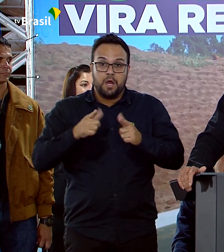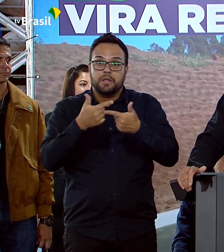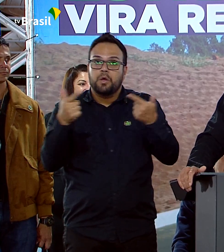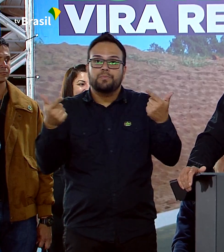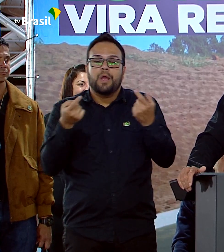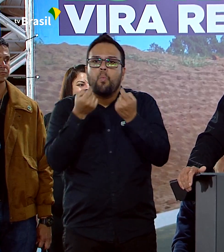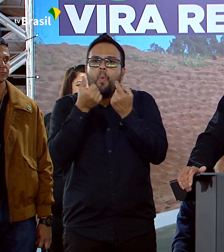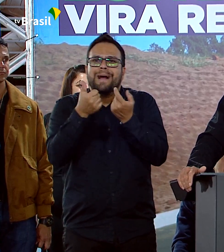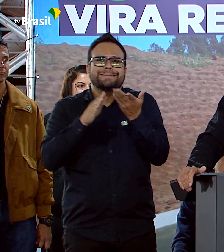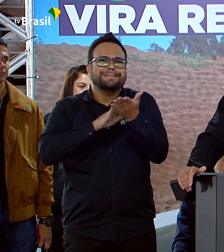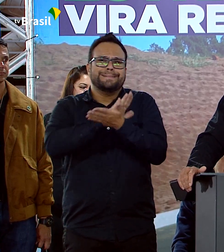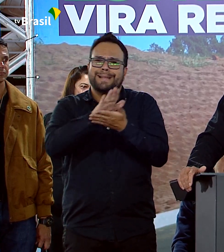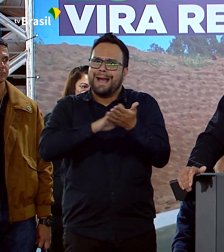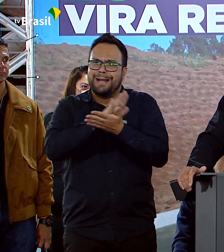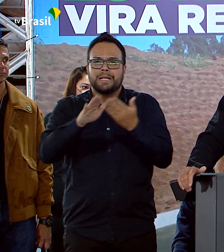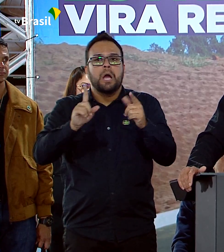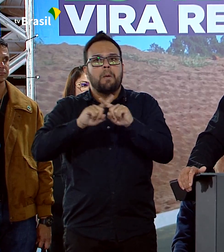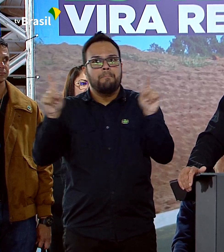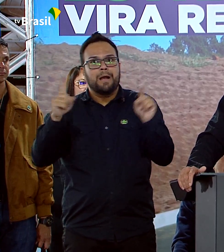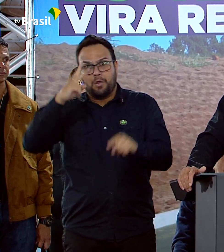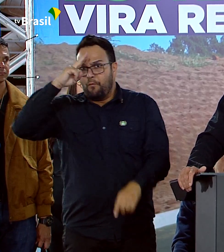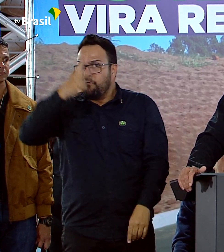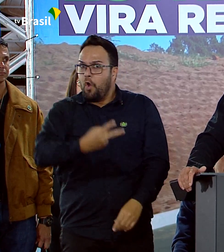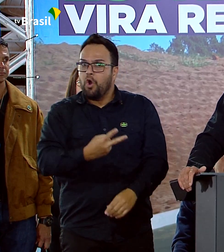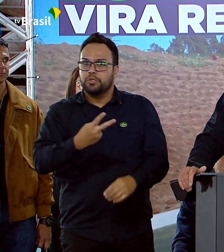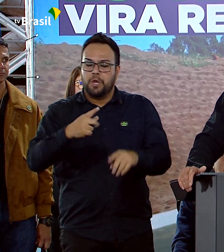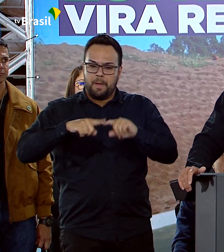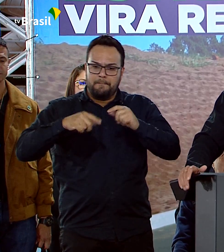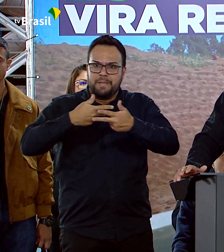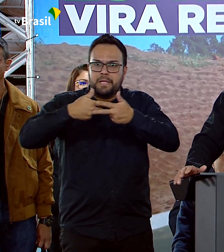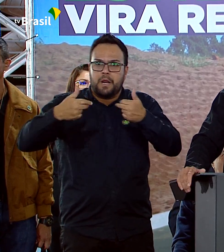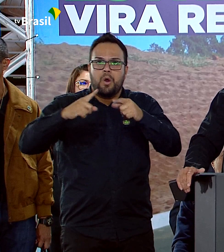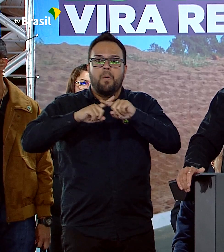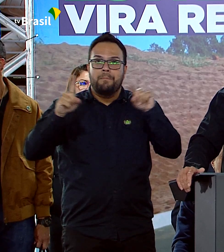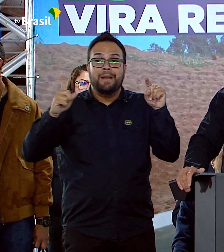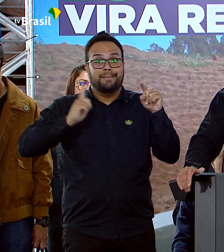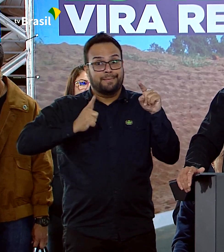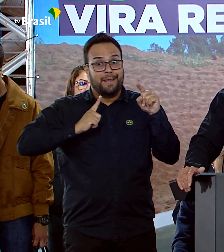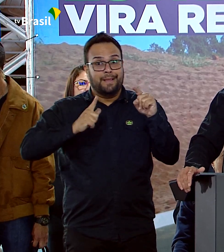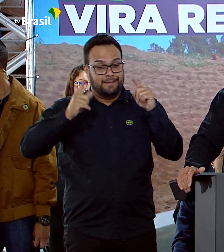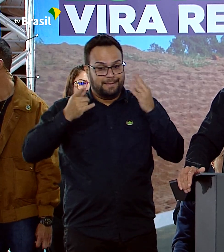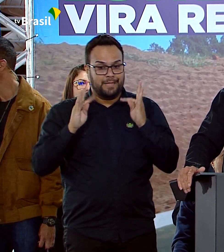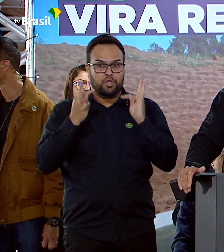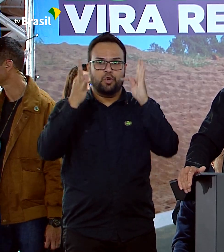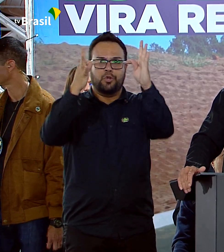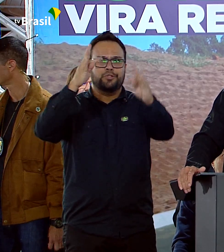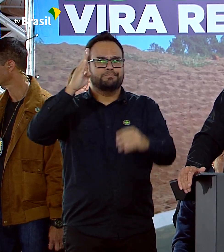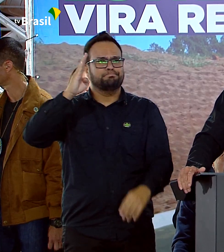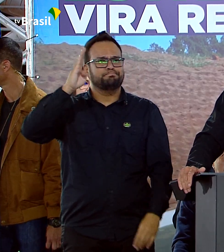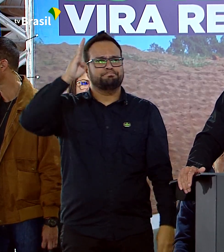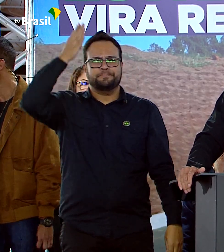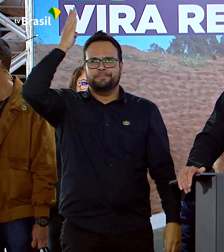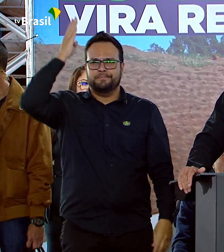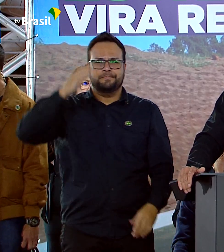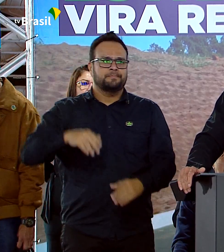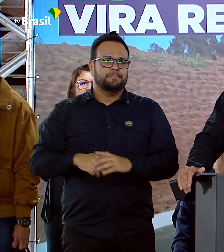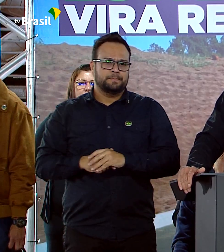quase que nada de recursos e minerais, mas têm tecnologia que supera tudo isso.